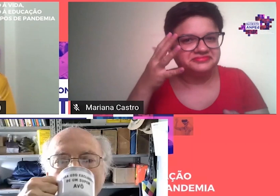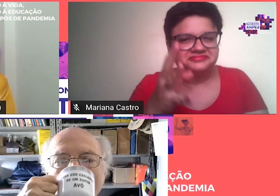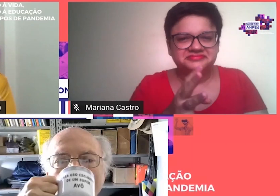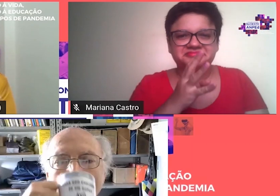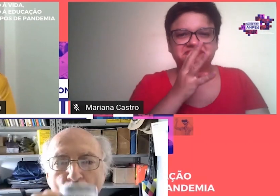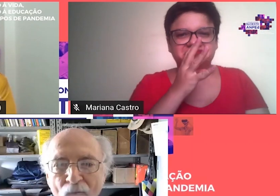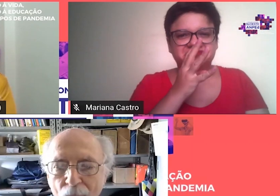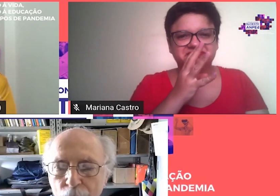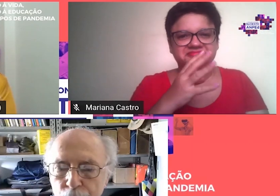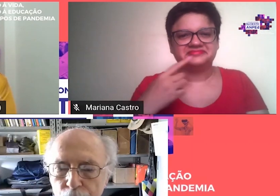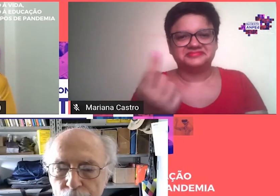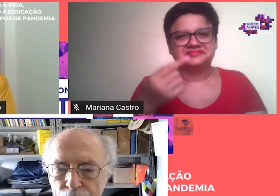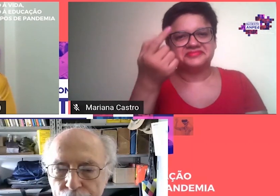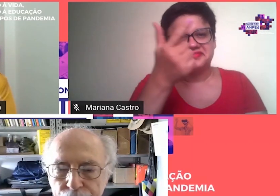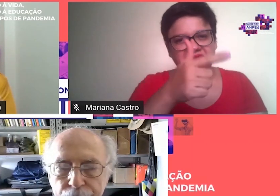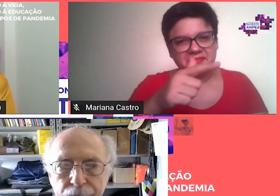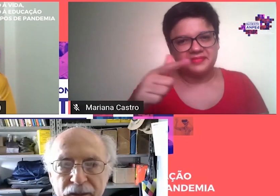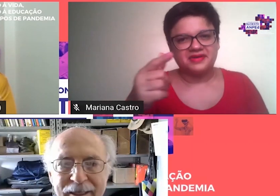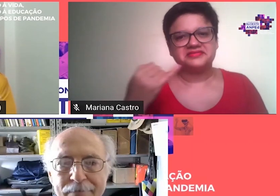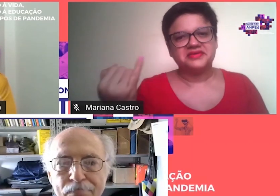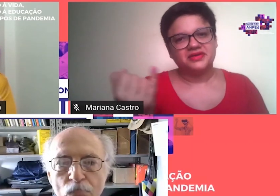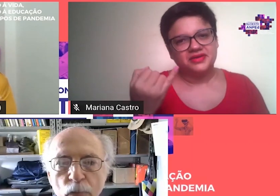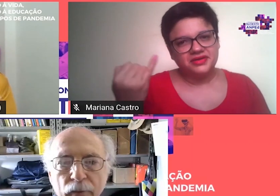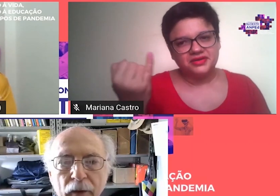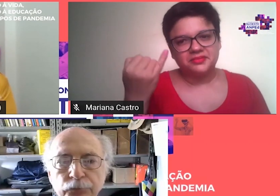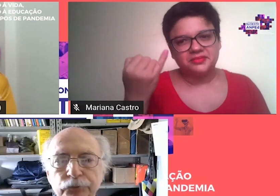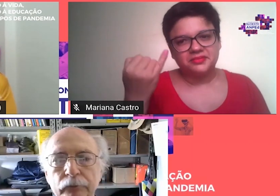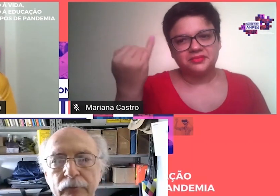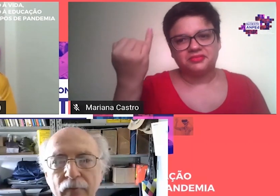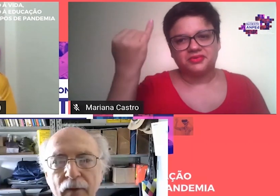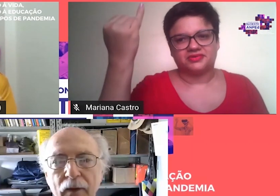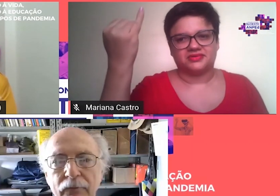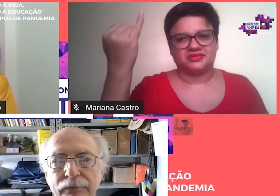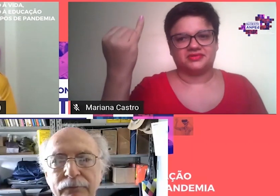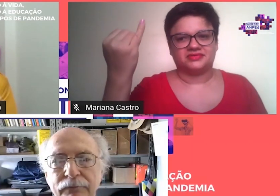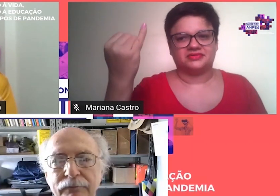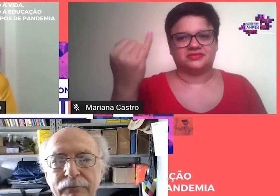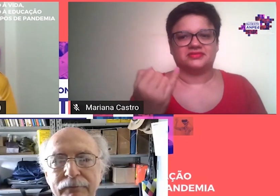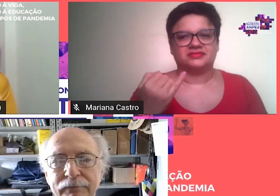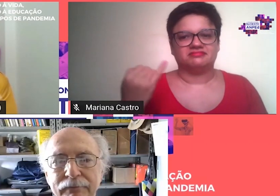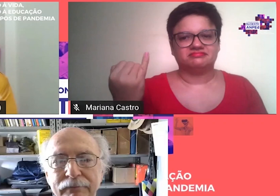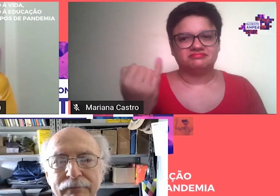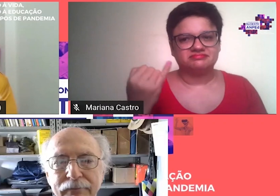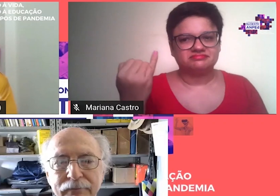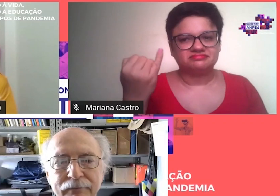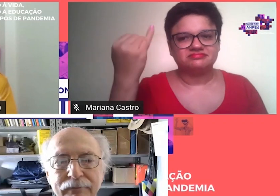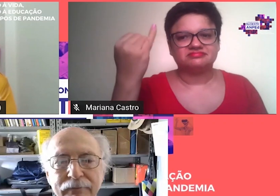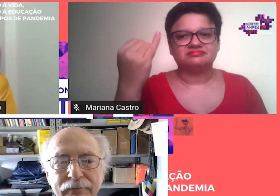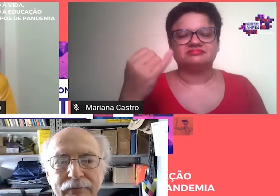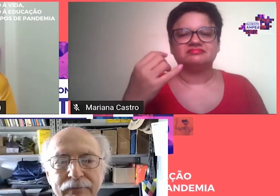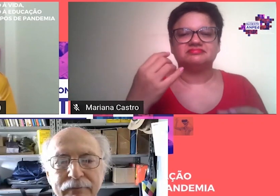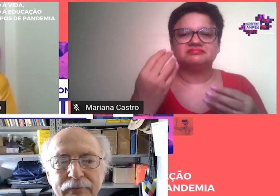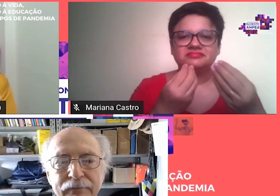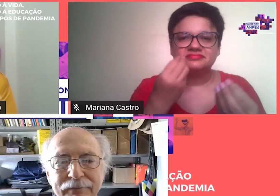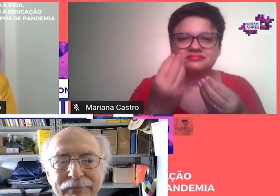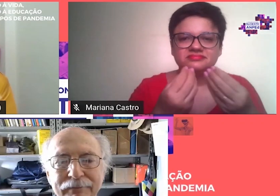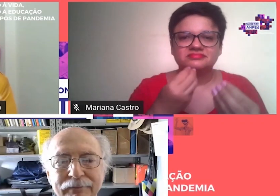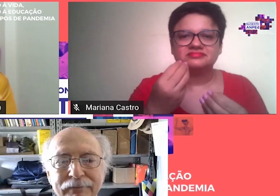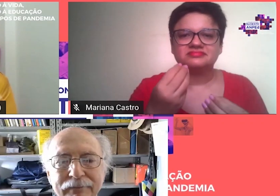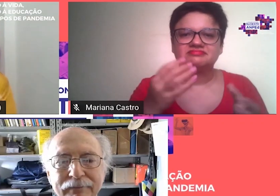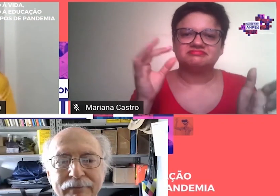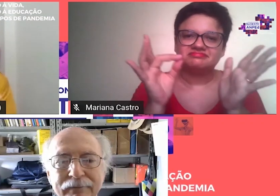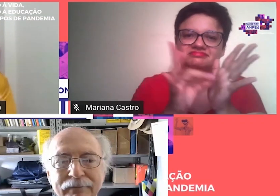cada vez mais a importância dessa homenagem ao professor Saviane e a atualidade da sua obra.